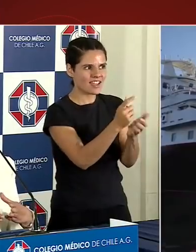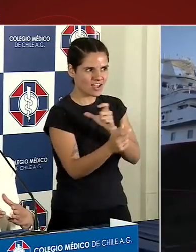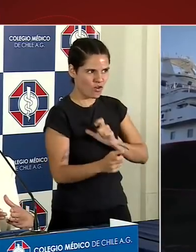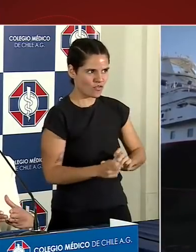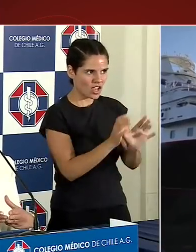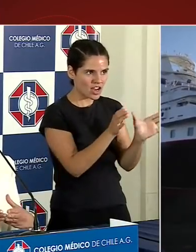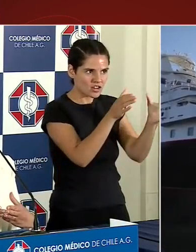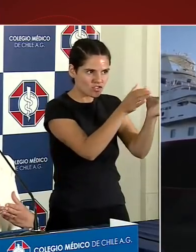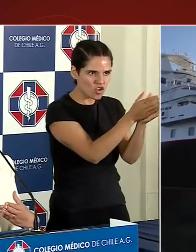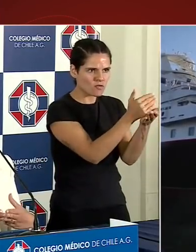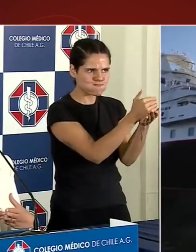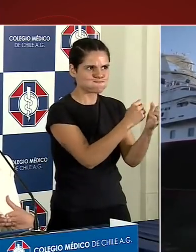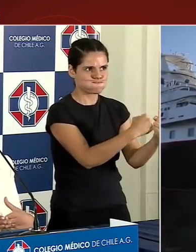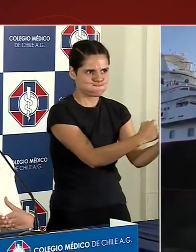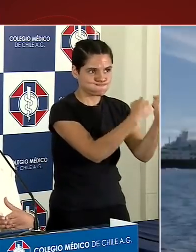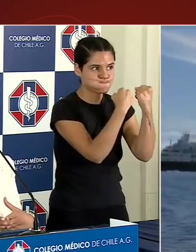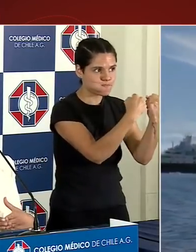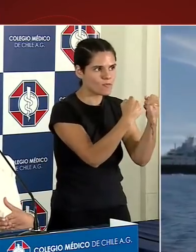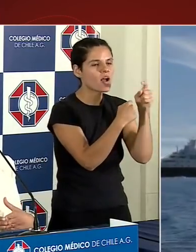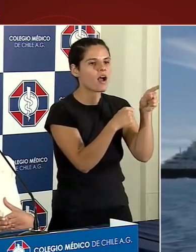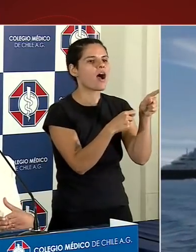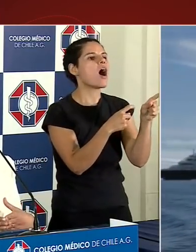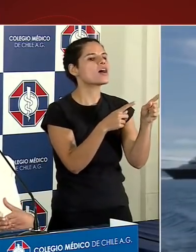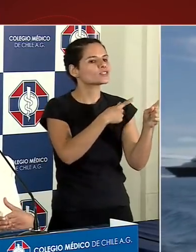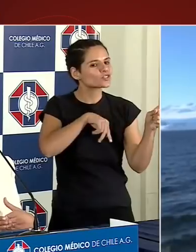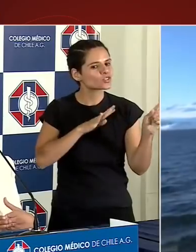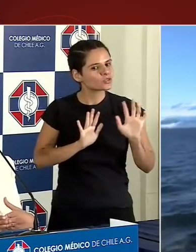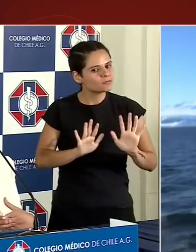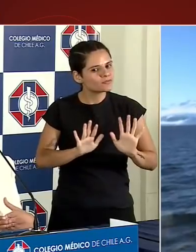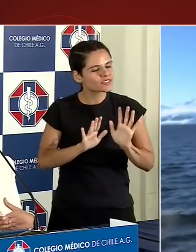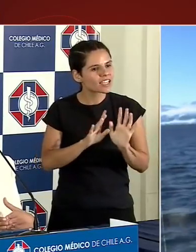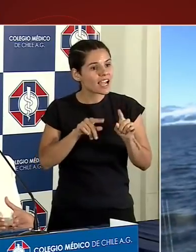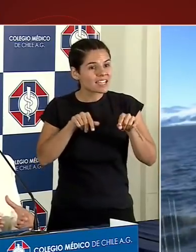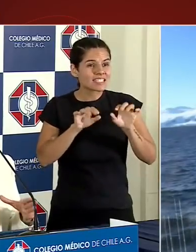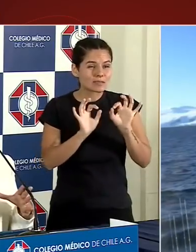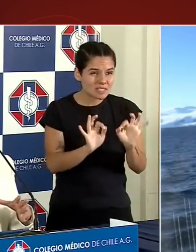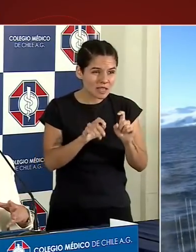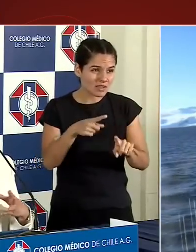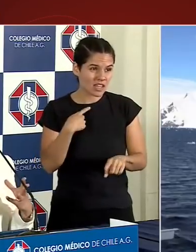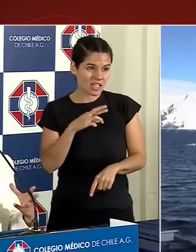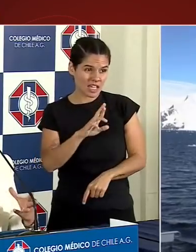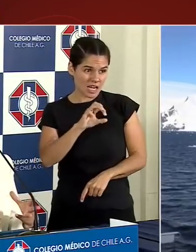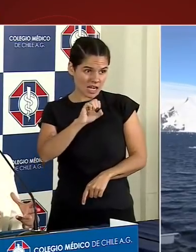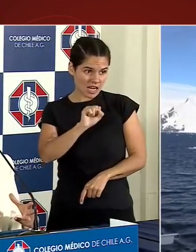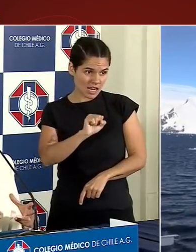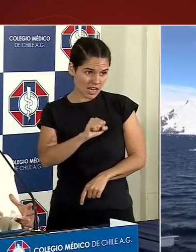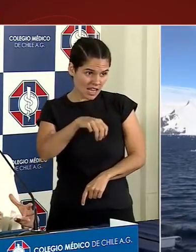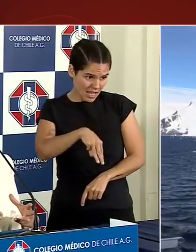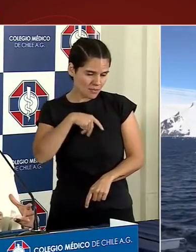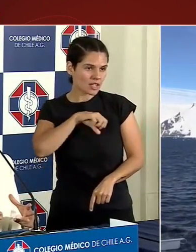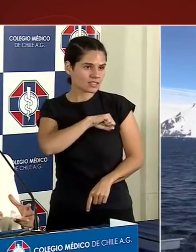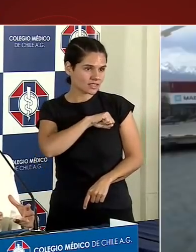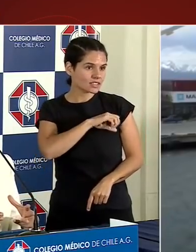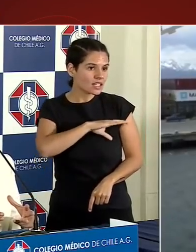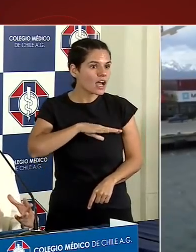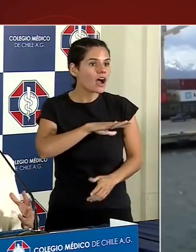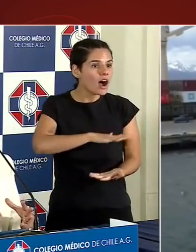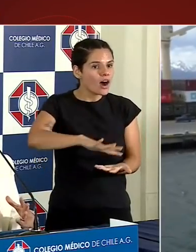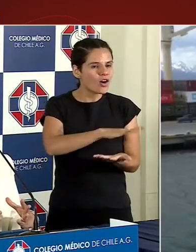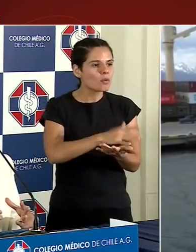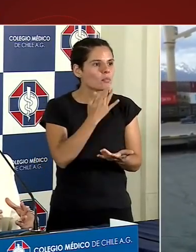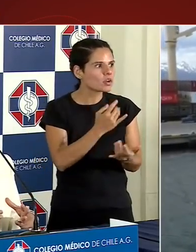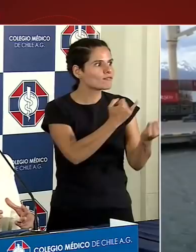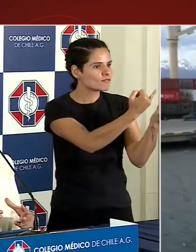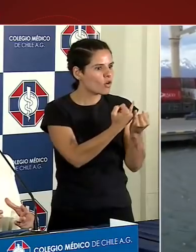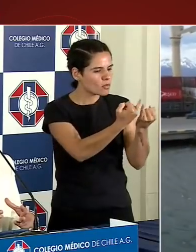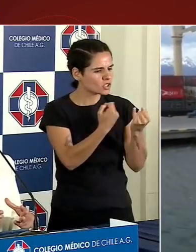hacer un llamado particularmente en la región metropolitana, pues los pocos datos que hemos visto es